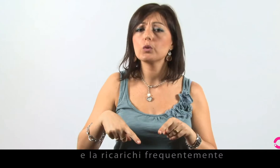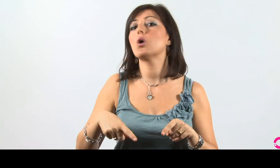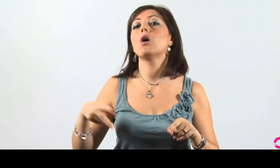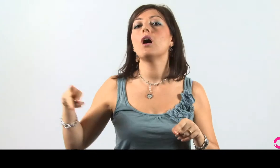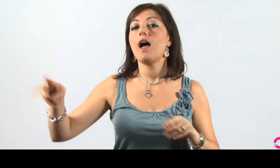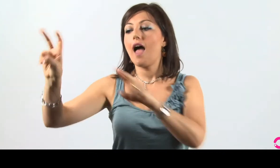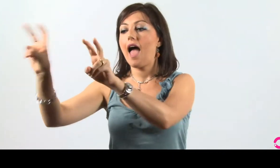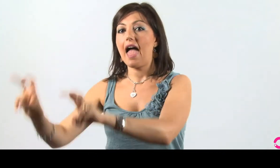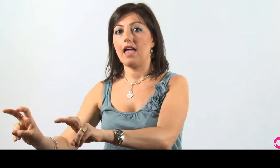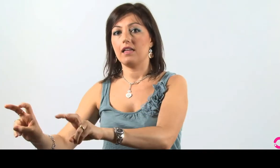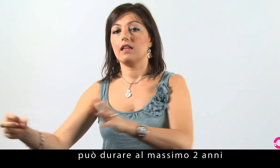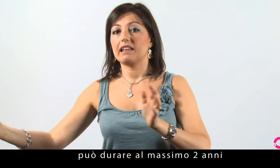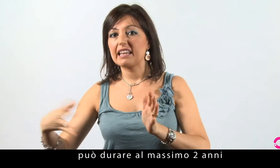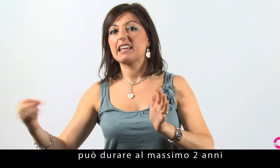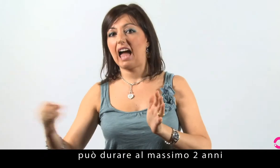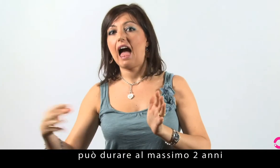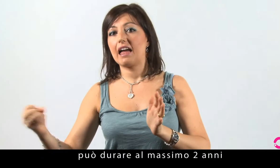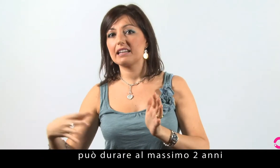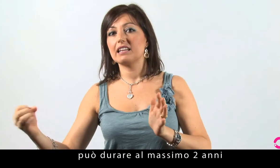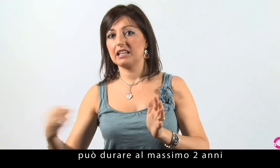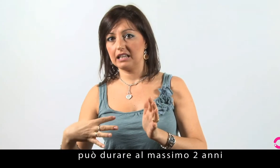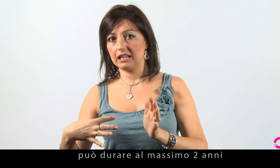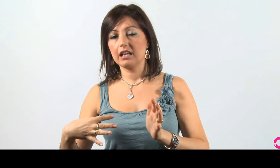può durare al massimo 2 anni.